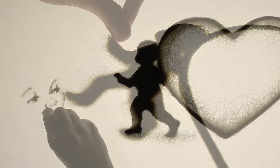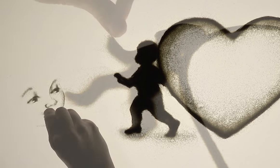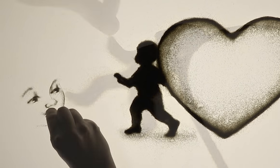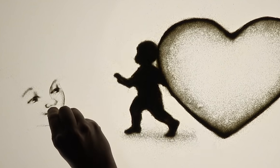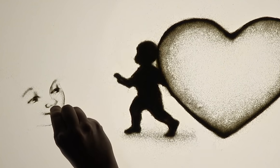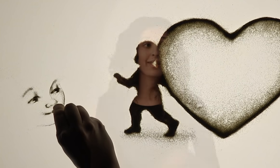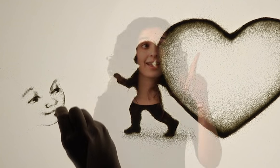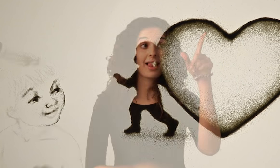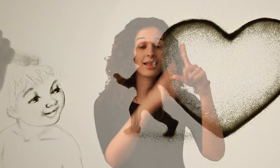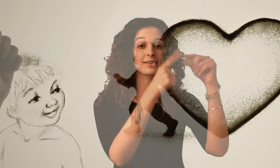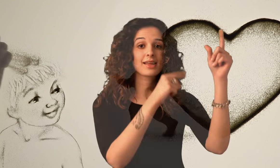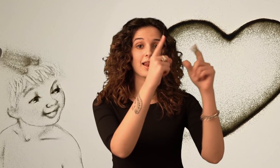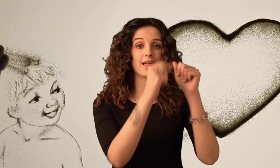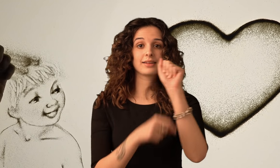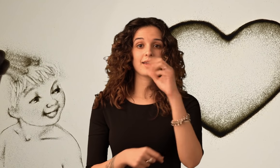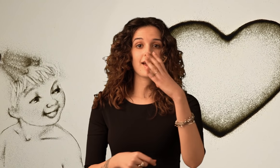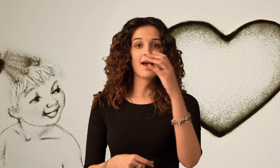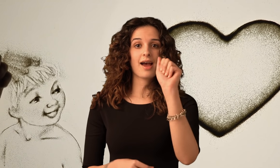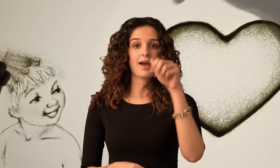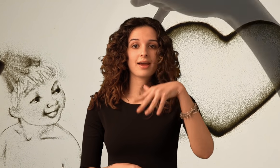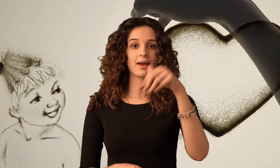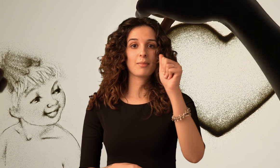La stella di Acama